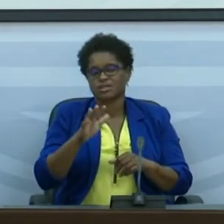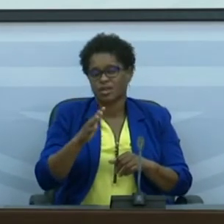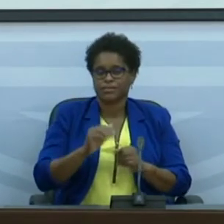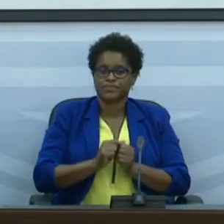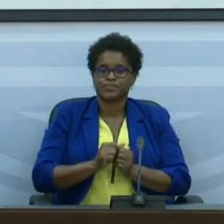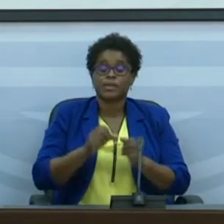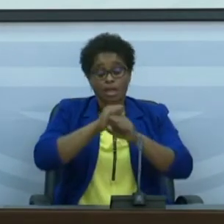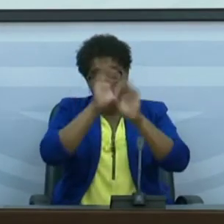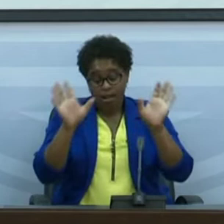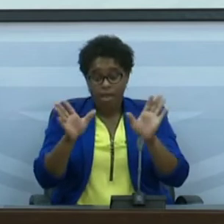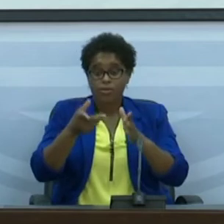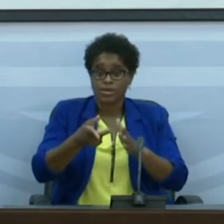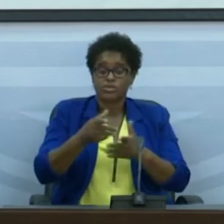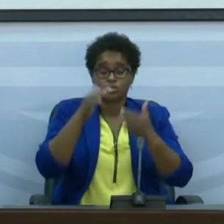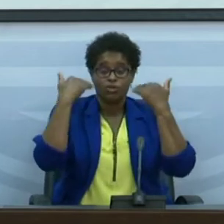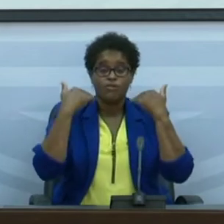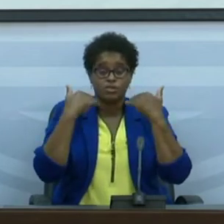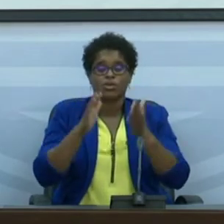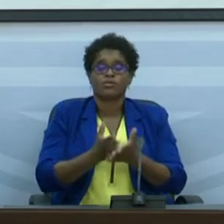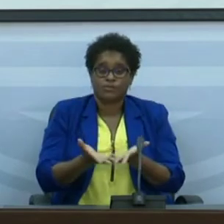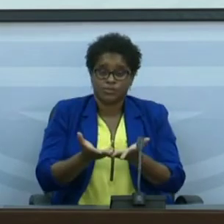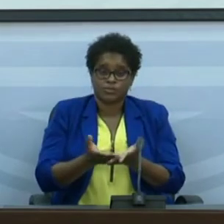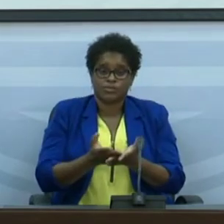26%. É claro que esses dados vão